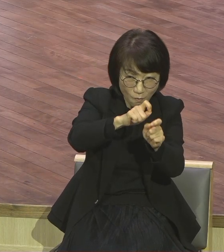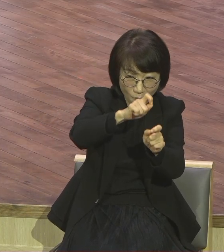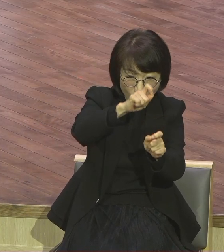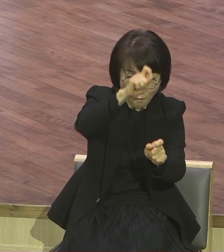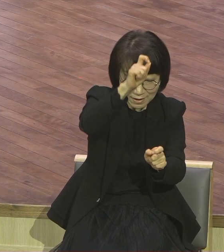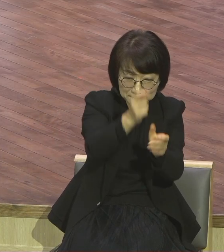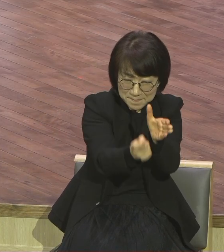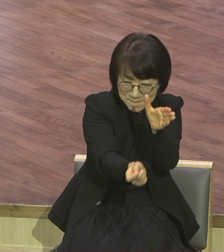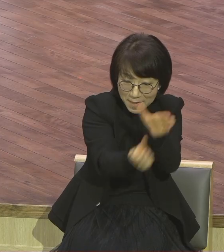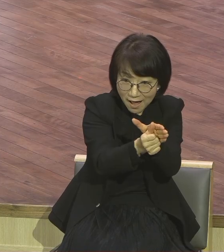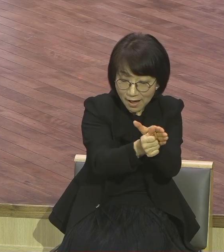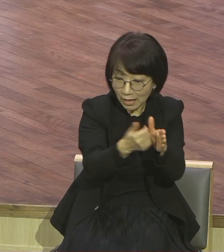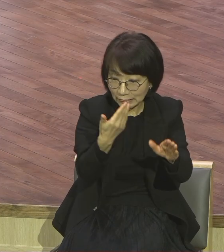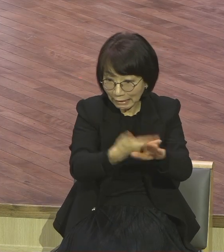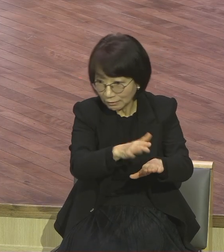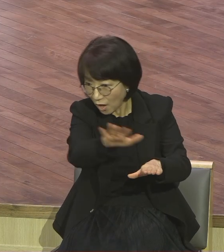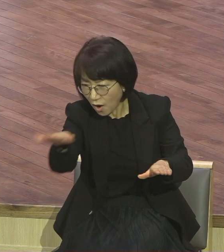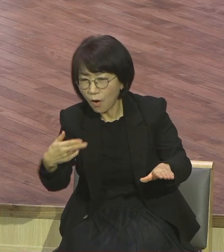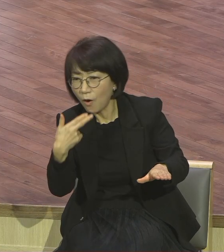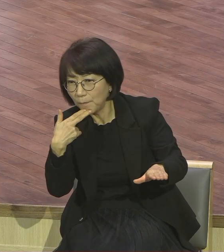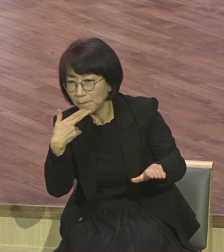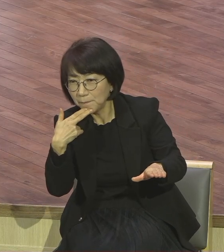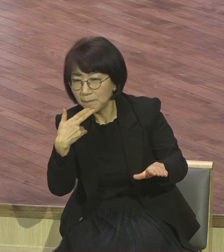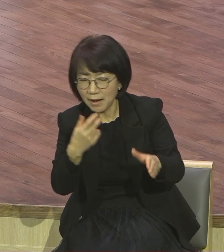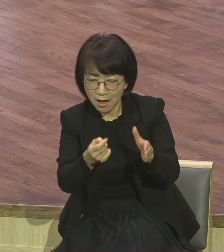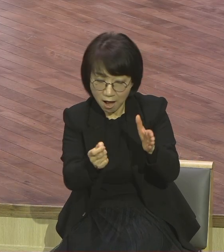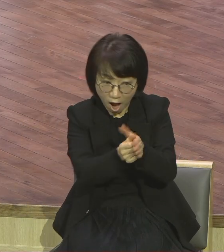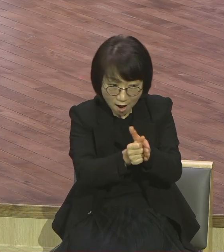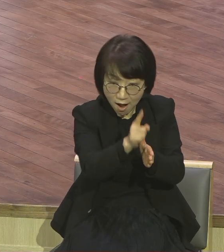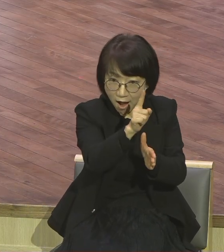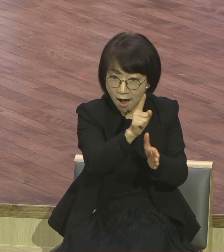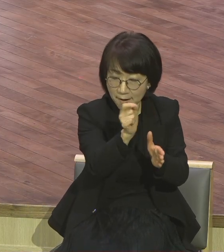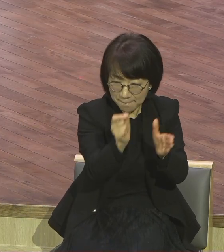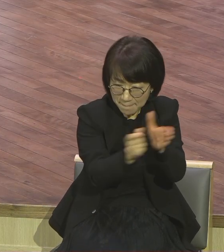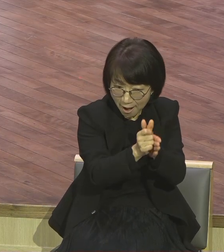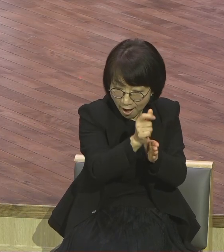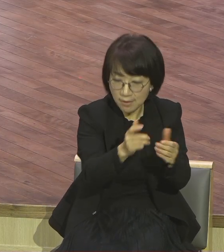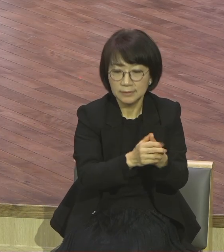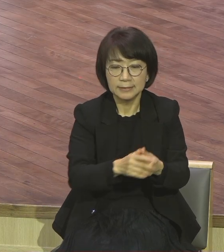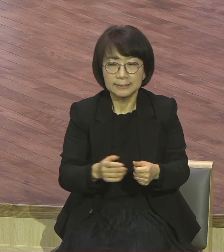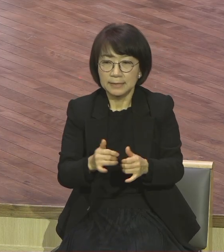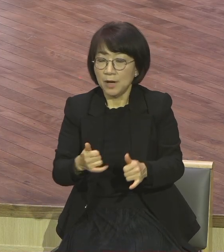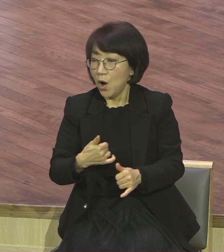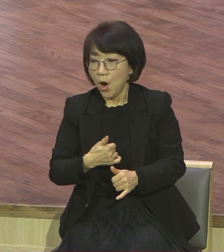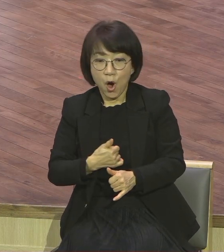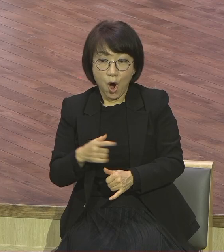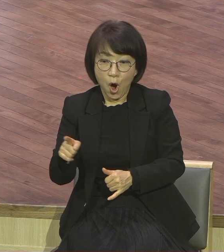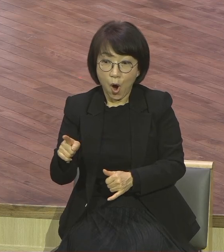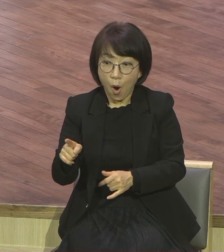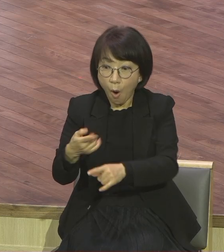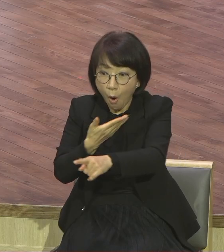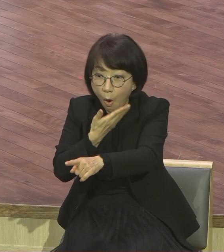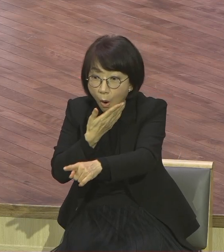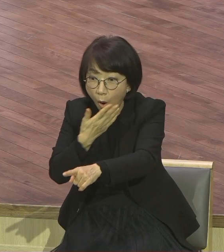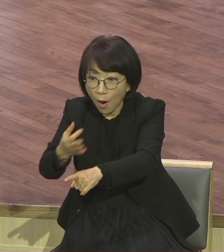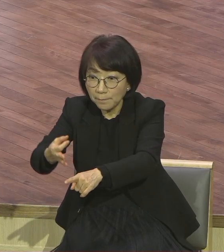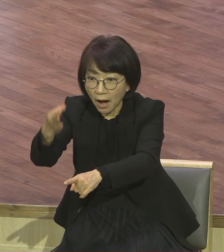수집가들은요 어렵게 어렵게 비싸게 돈 주고 구해가지고 꼴통품을 다 갖다 놓고 뭐요 다 전시해